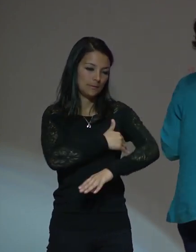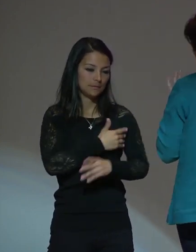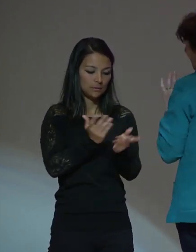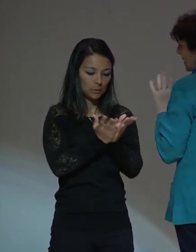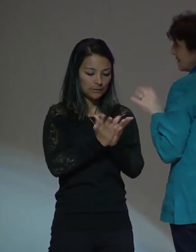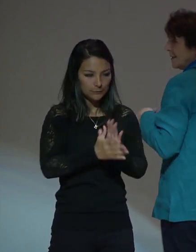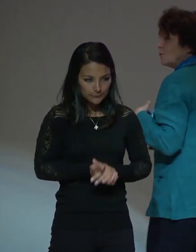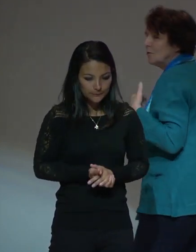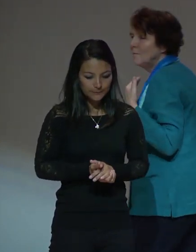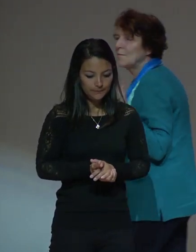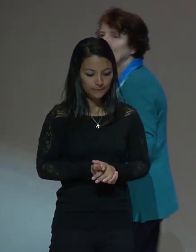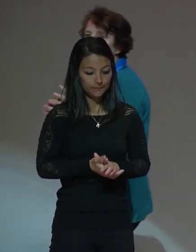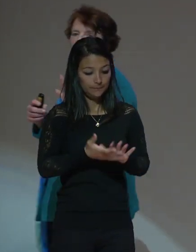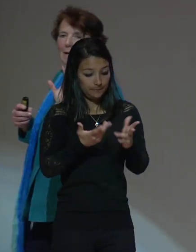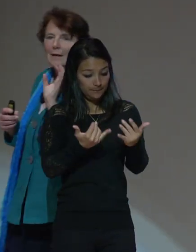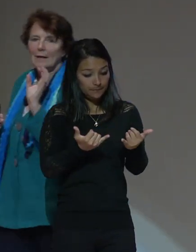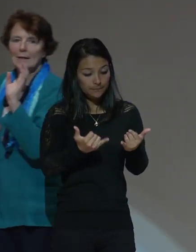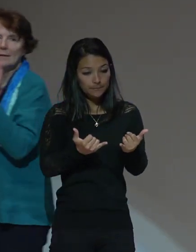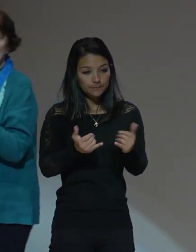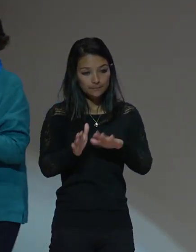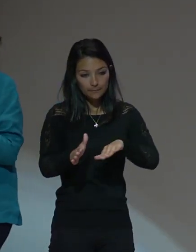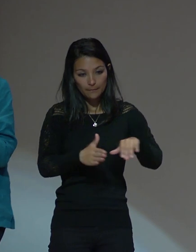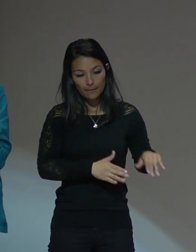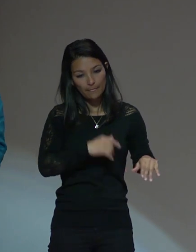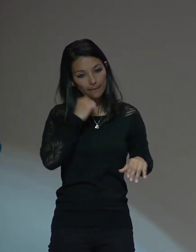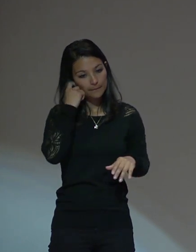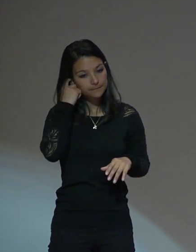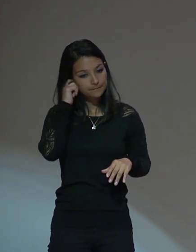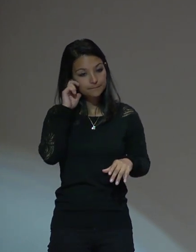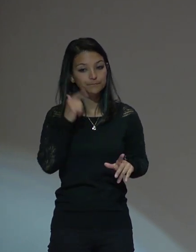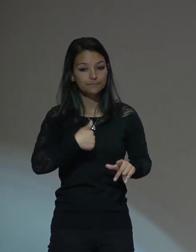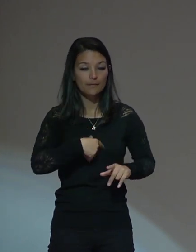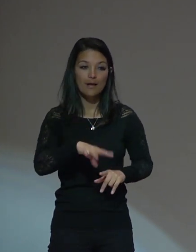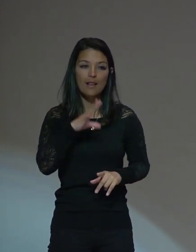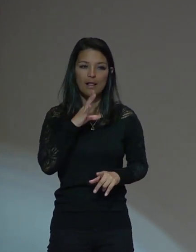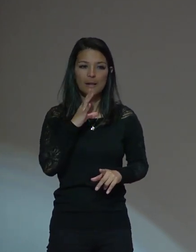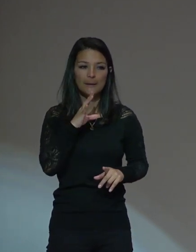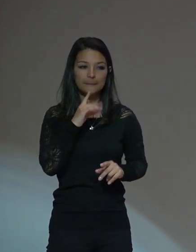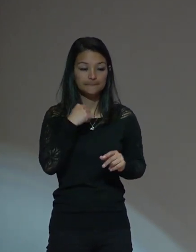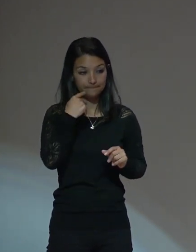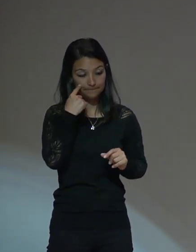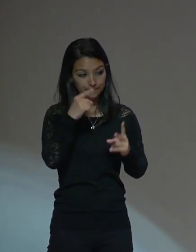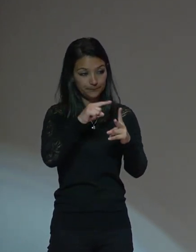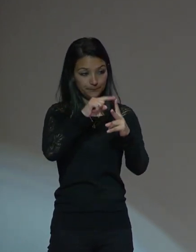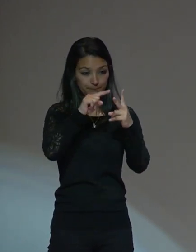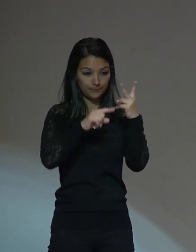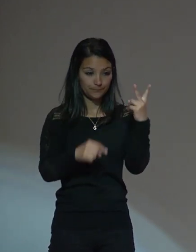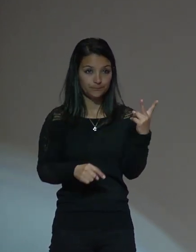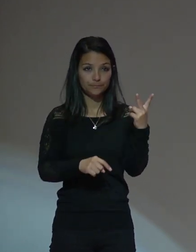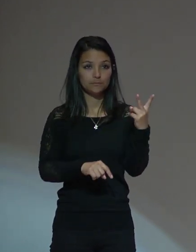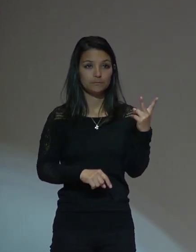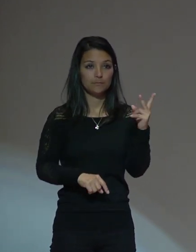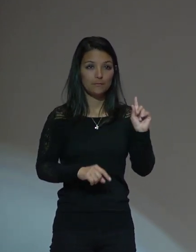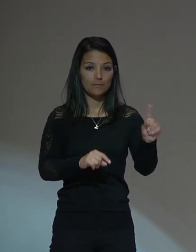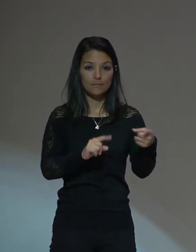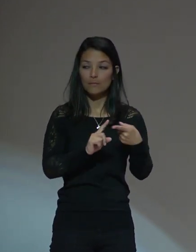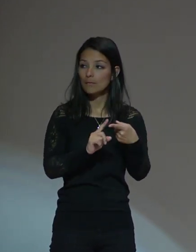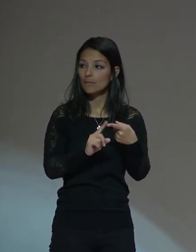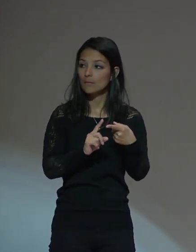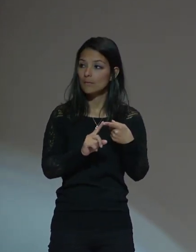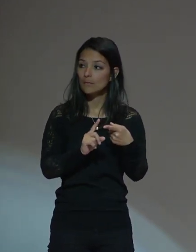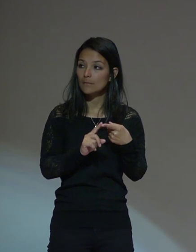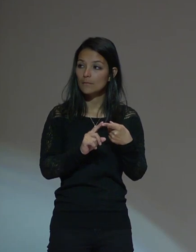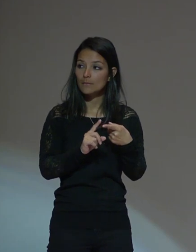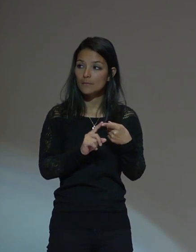ahora quiero en mi ponencia que tiene dos partes, trabajar en la